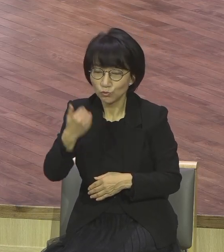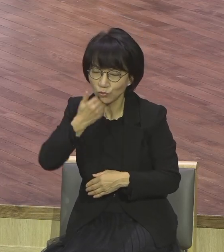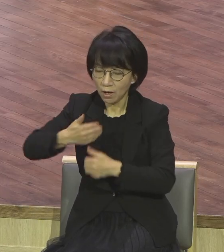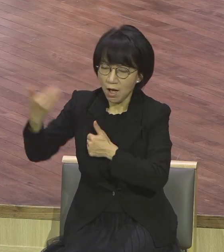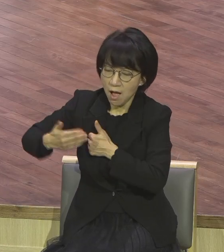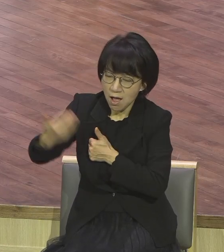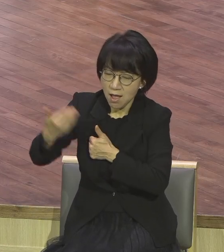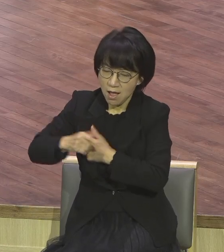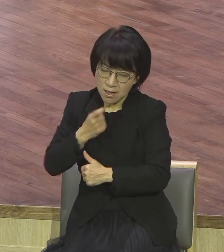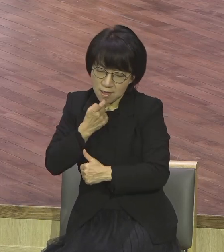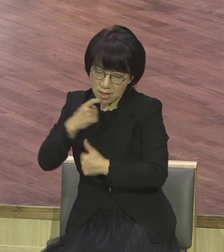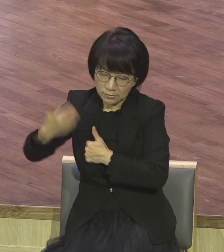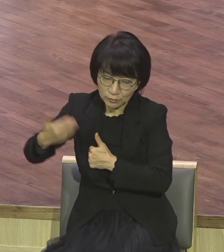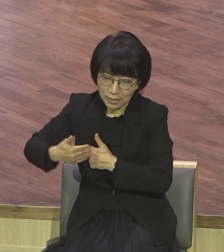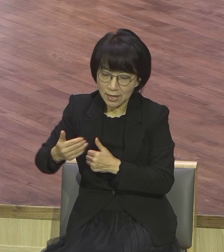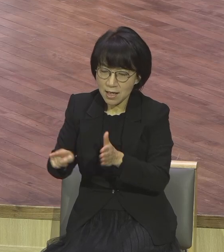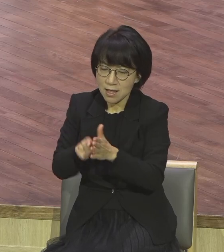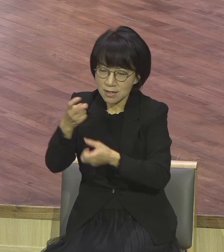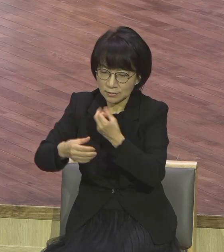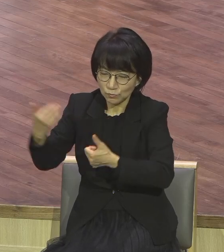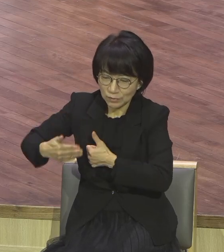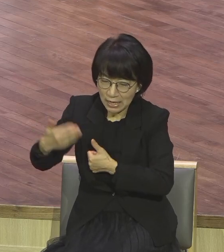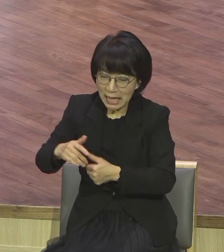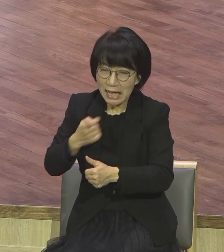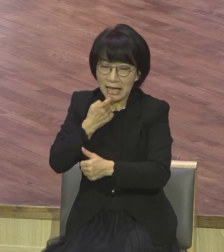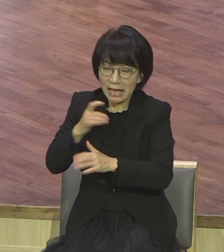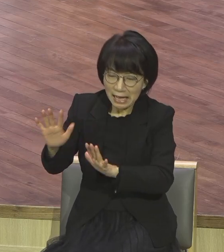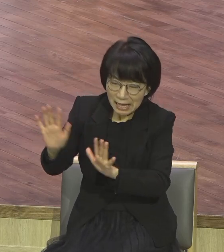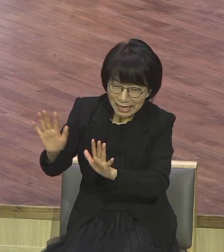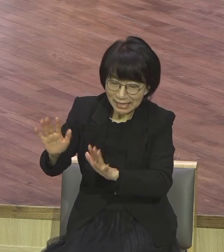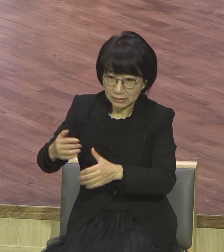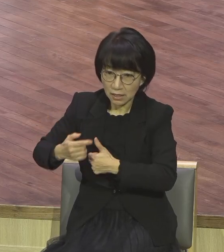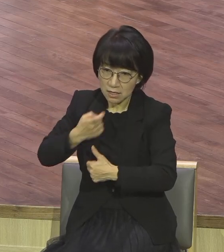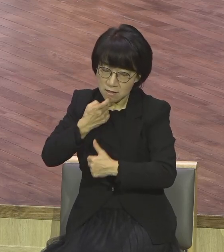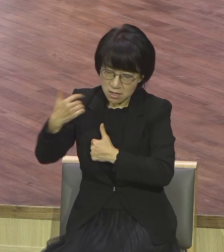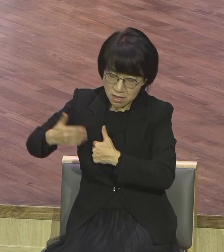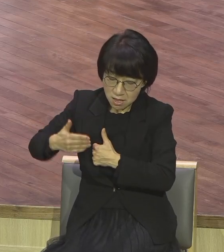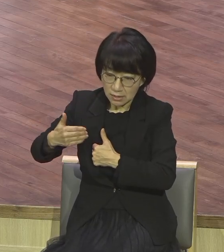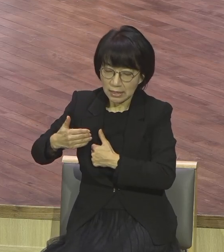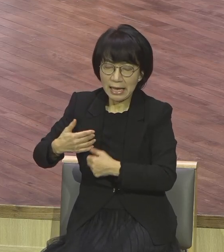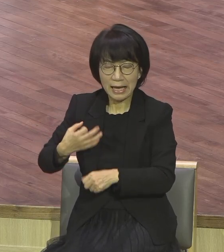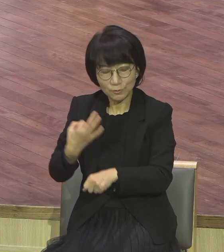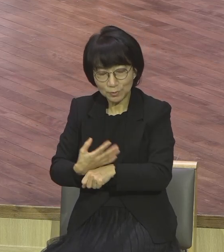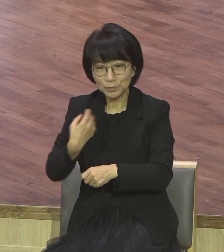갑니다 또 가 다음에 절대 안 갈 또 또 가 이러다가 1년에 100개 이상 다녔니